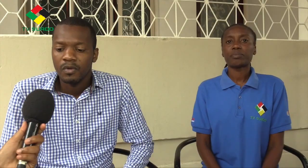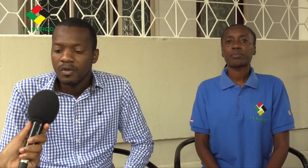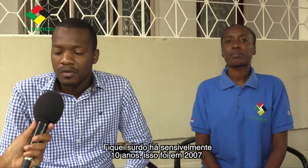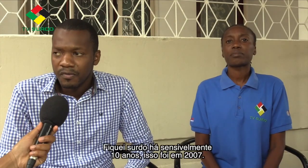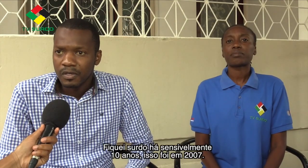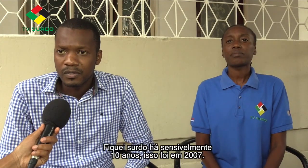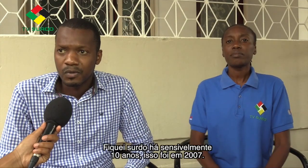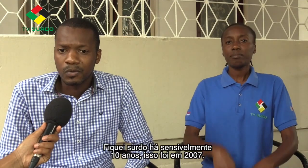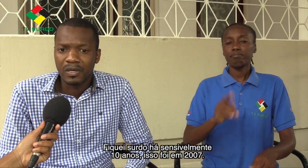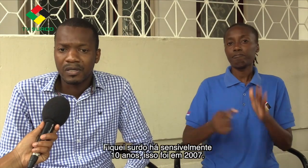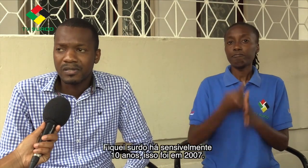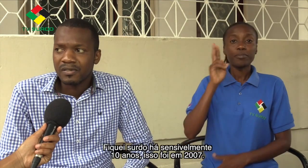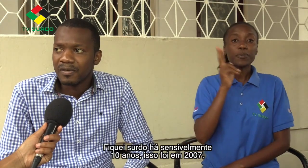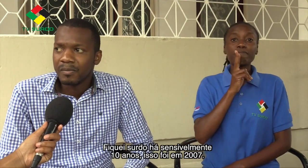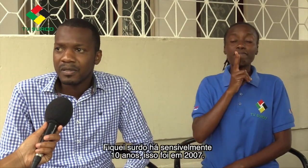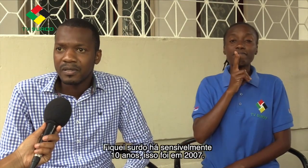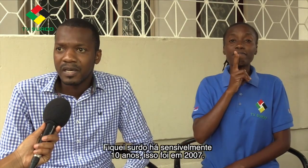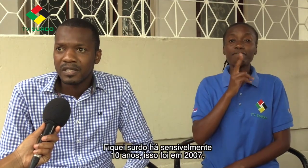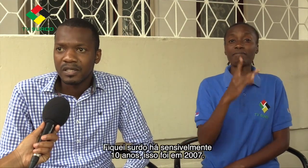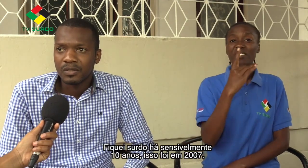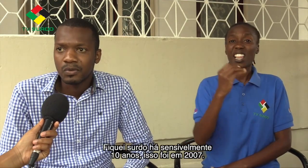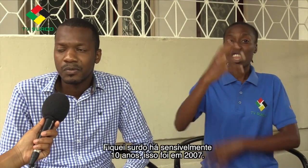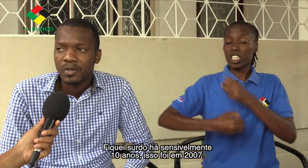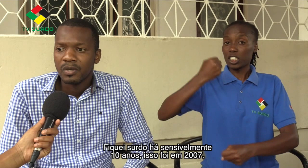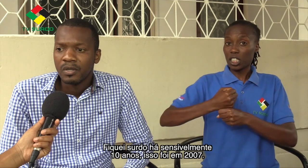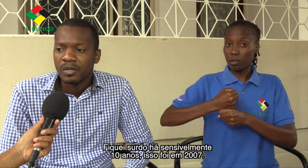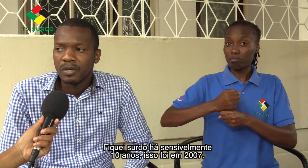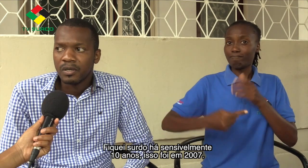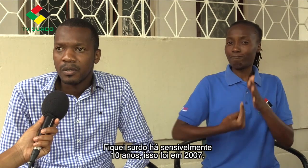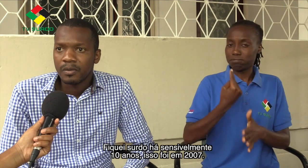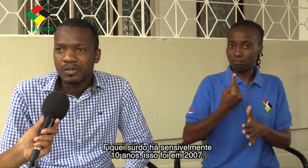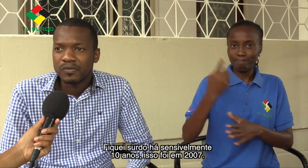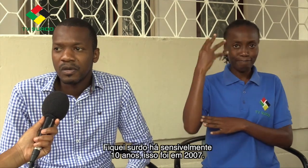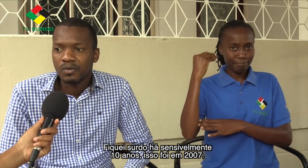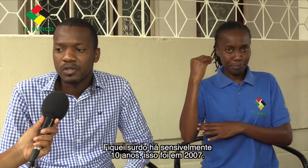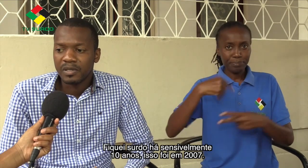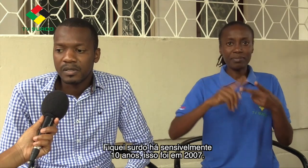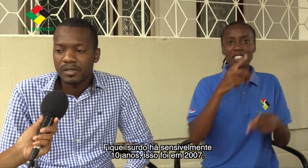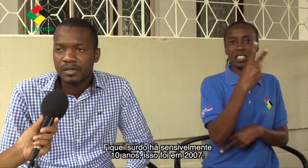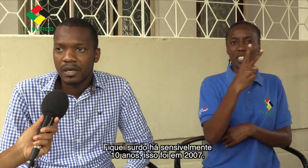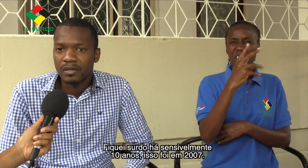Fiquei surdo há sensivelmente 10 anos, isso foi em 2007,